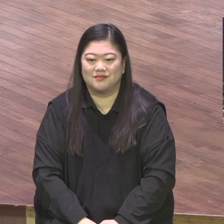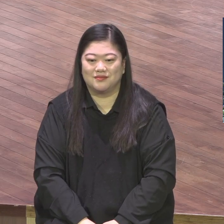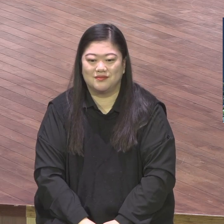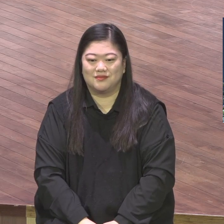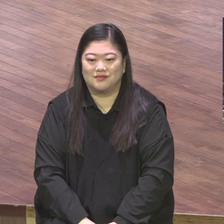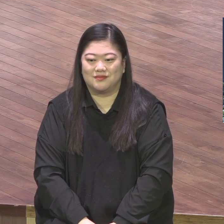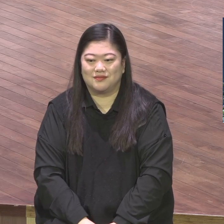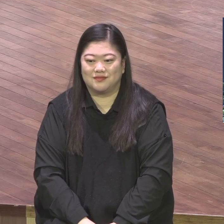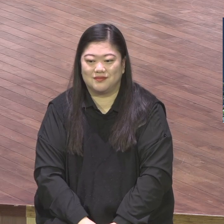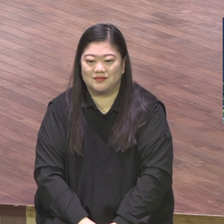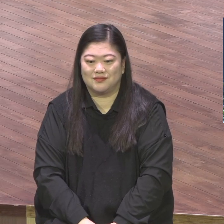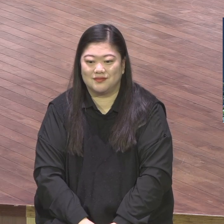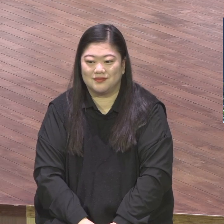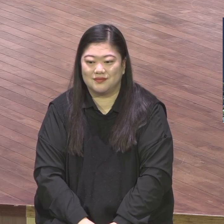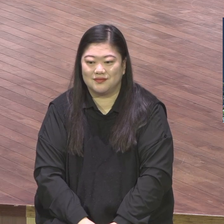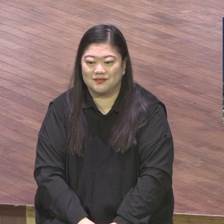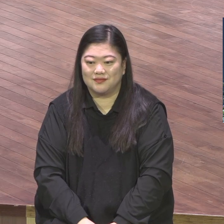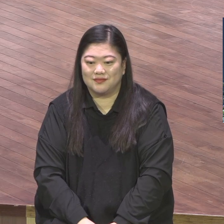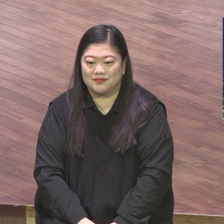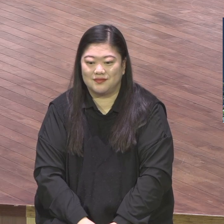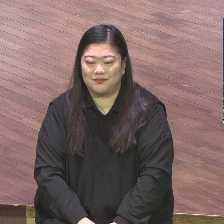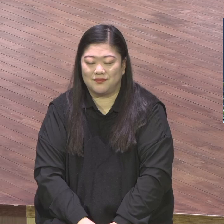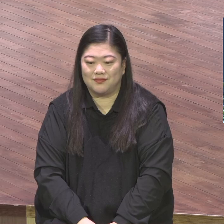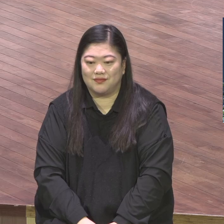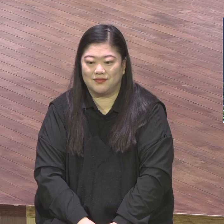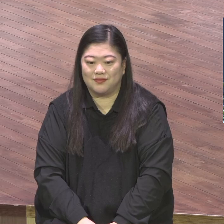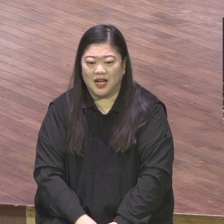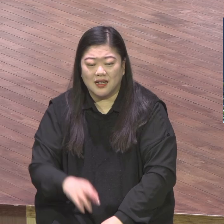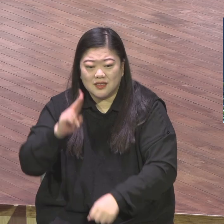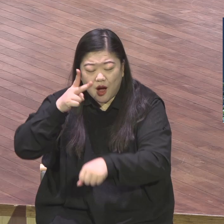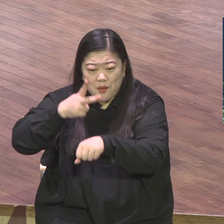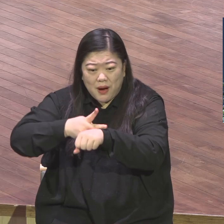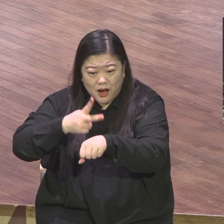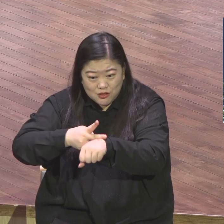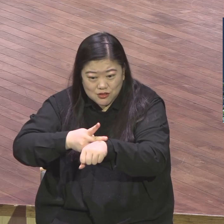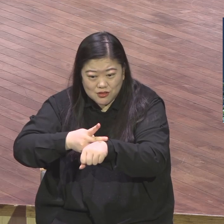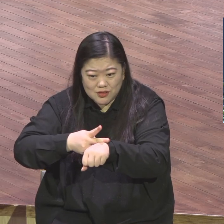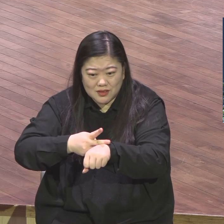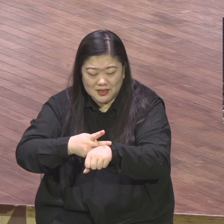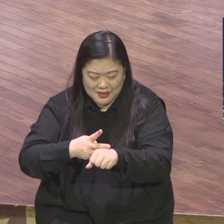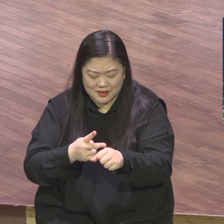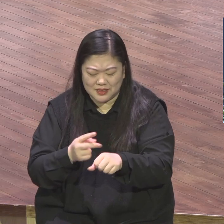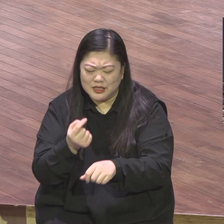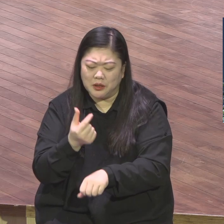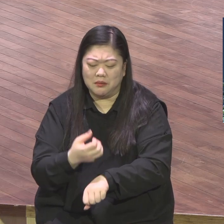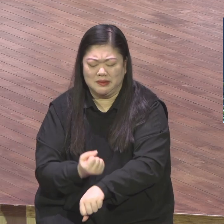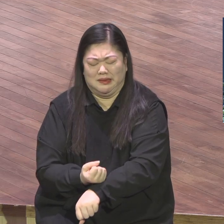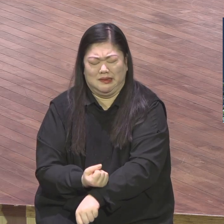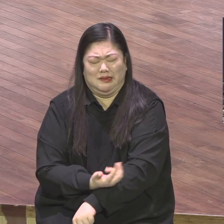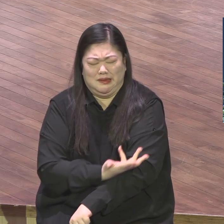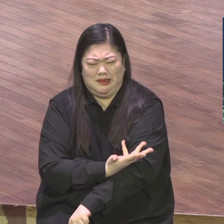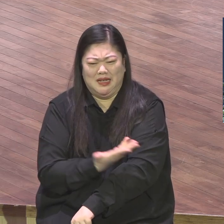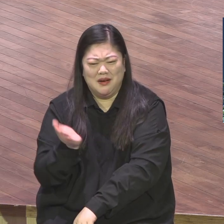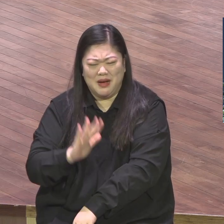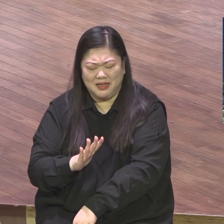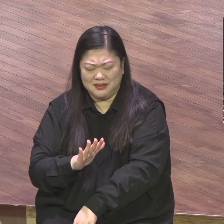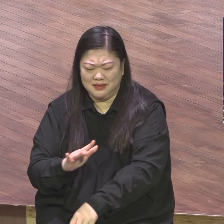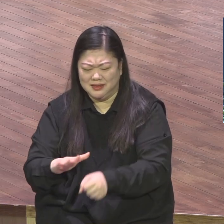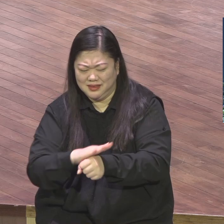저는 이 바울의 표현을 까맣고 봤습니다 이 그리도의 심장으로 이렇게 표현을 했구나 그리도의 심장으로